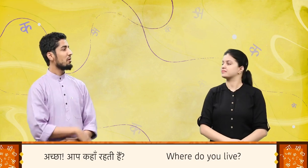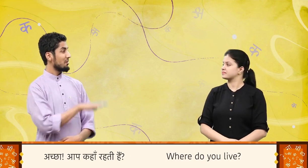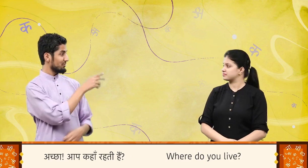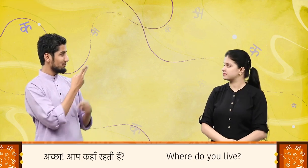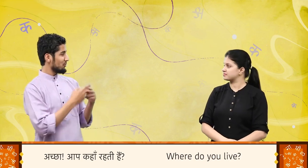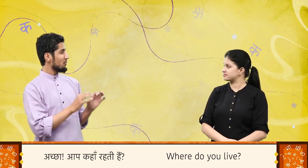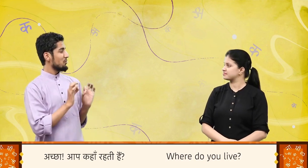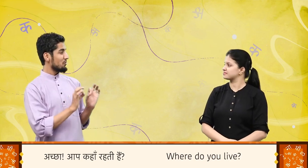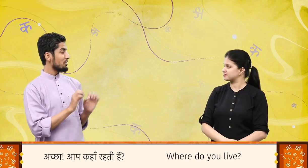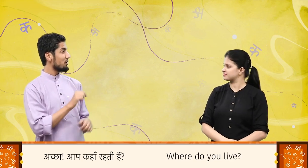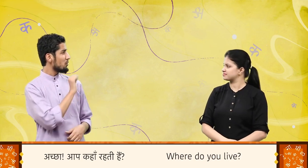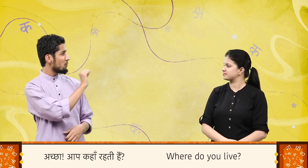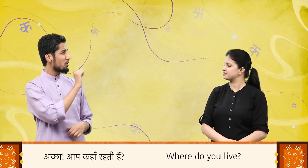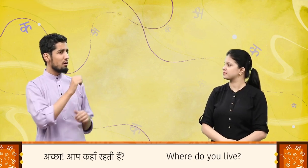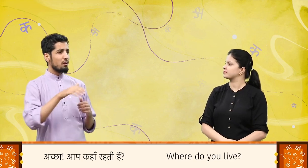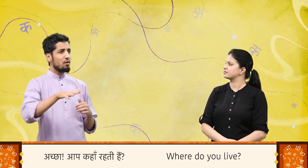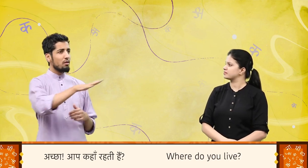अच्छा, आप कहां रहती हैं?